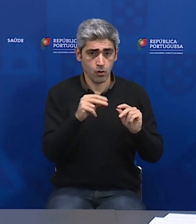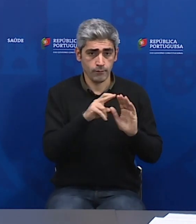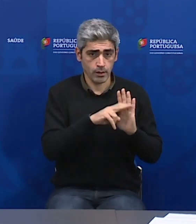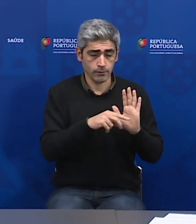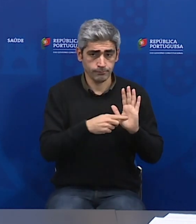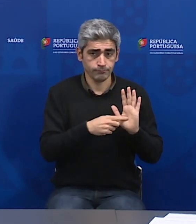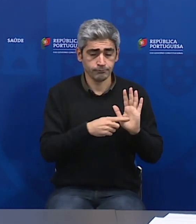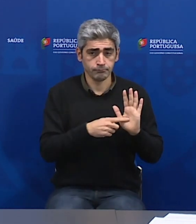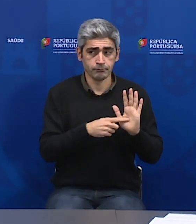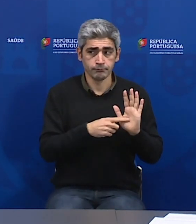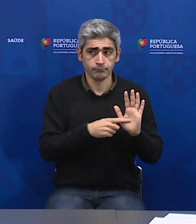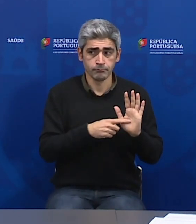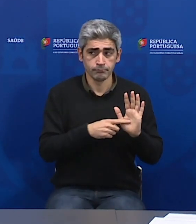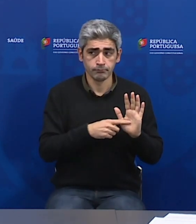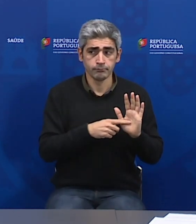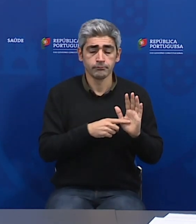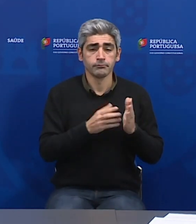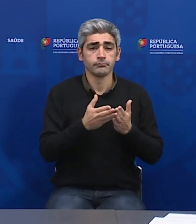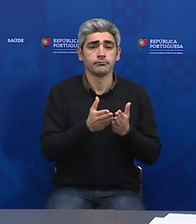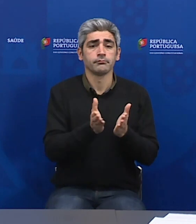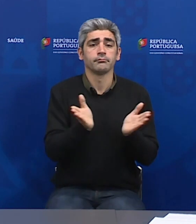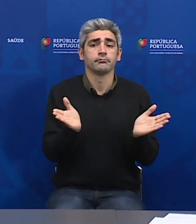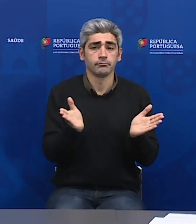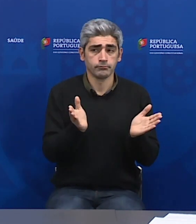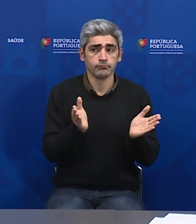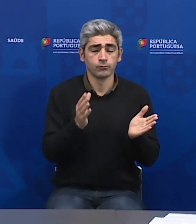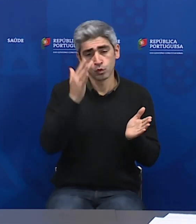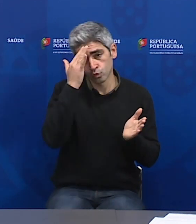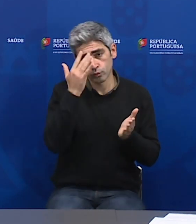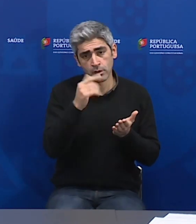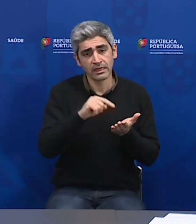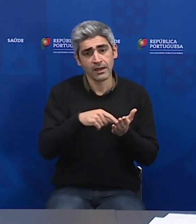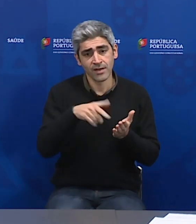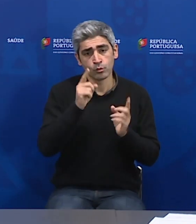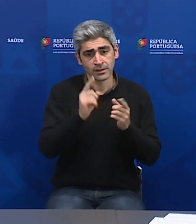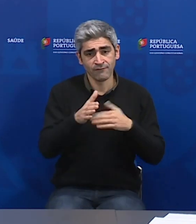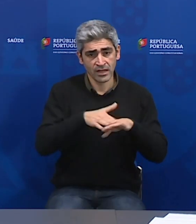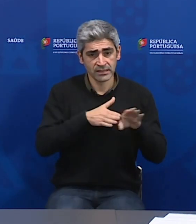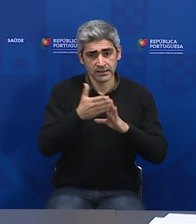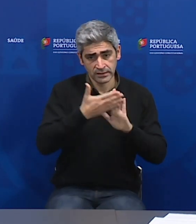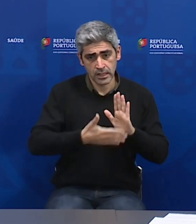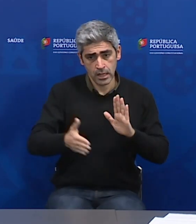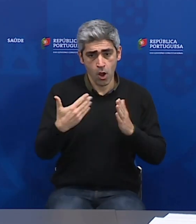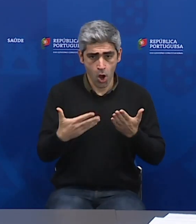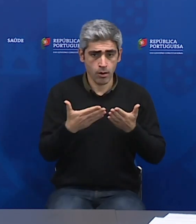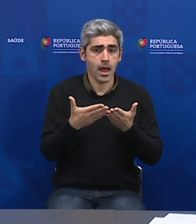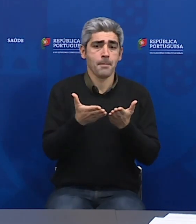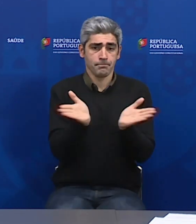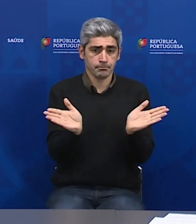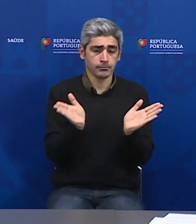norma alarga muito o número de testes que vamos passar a fazer diariamente.